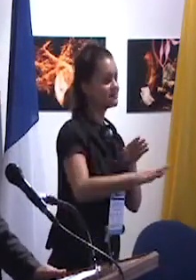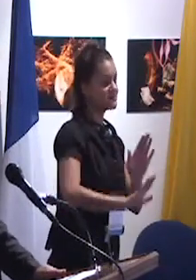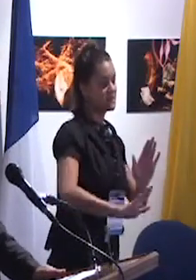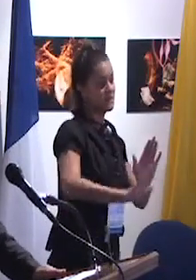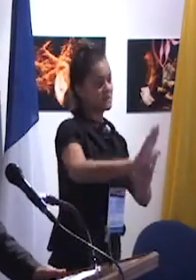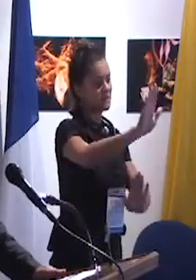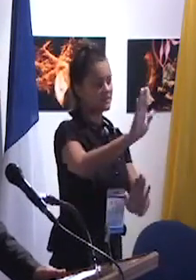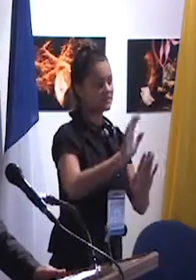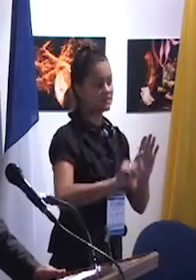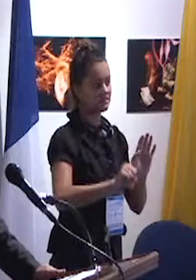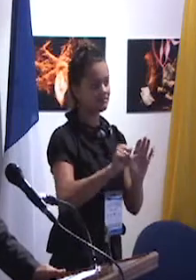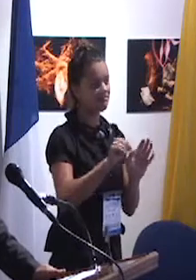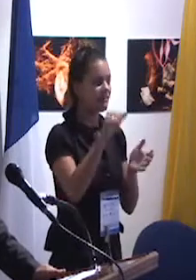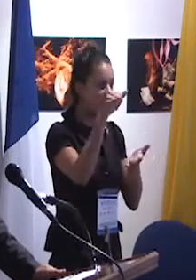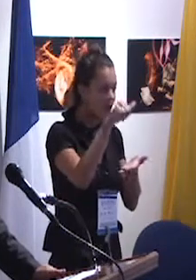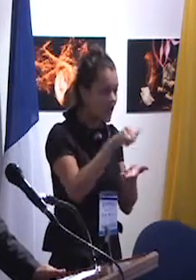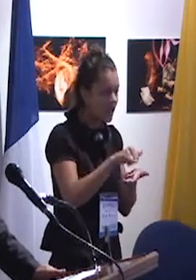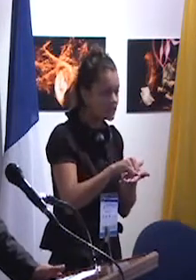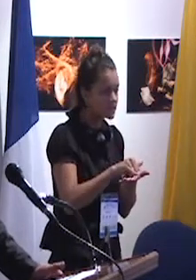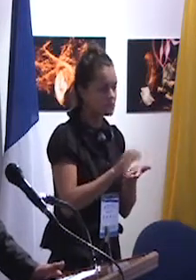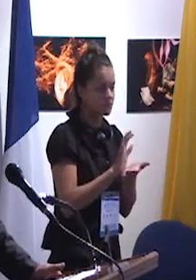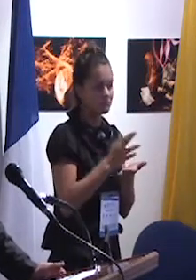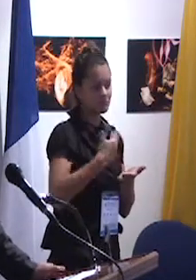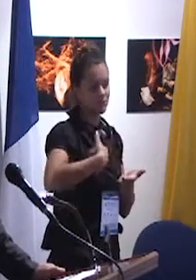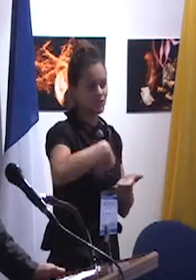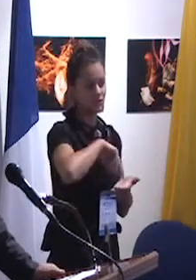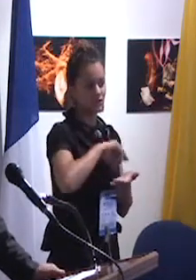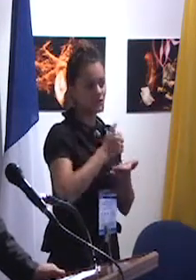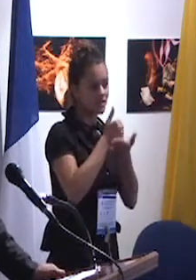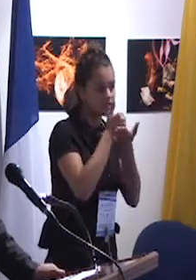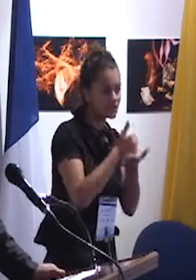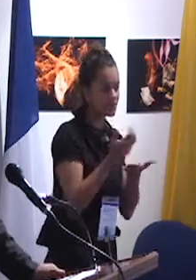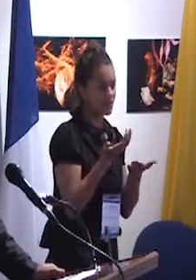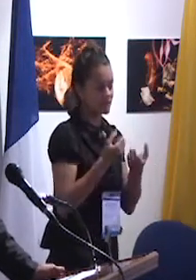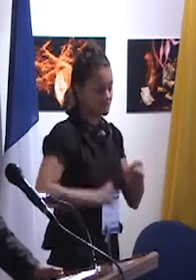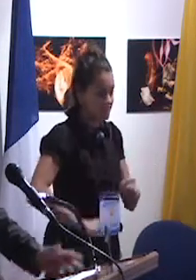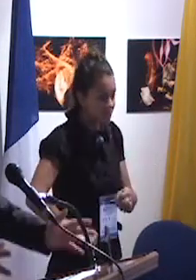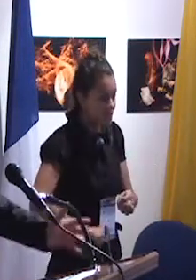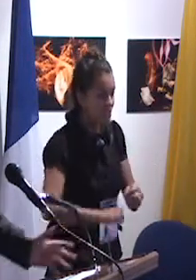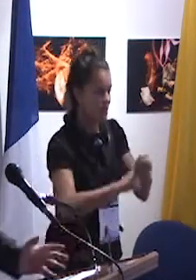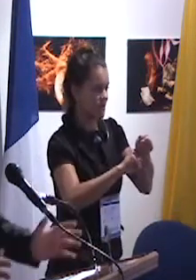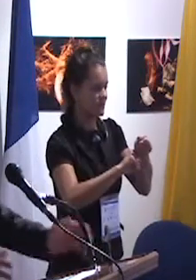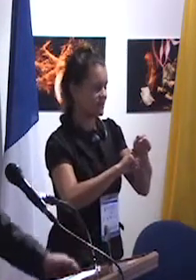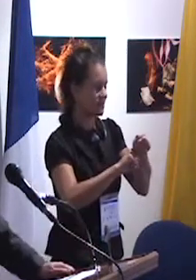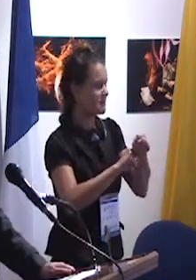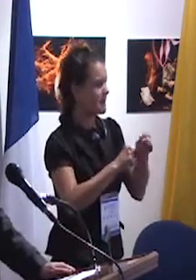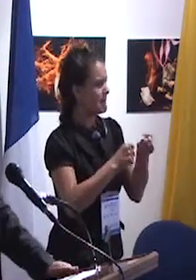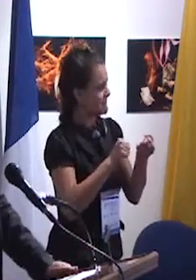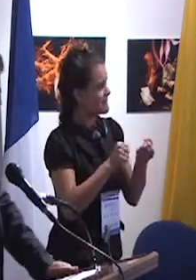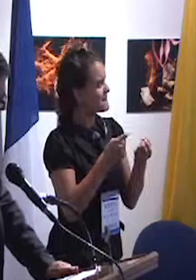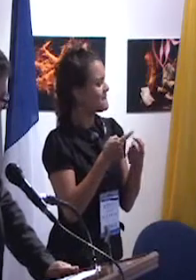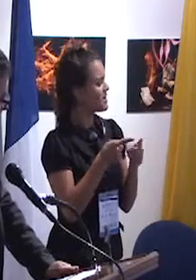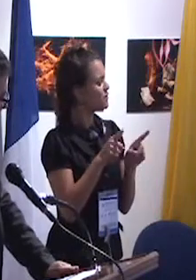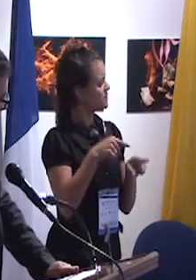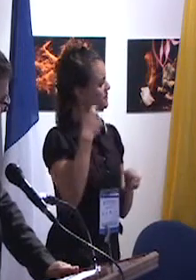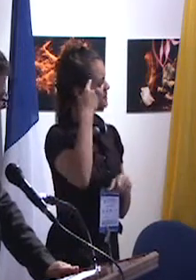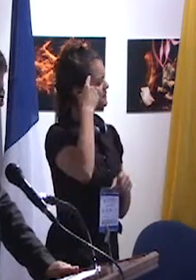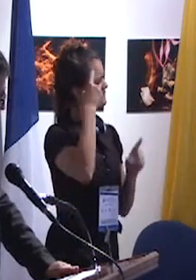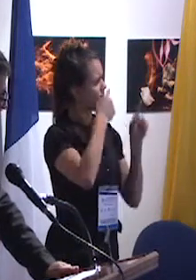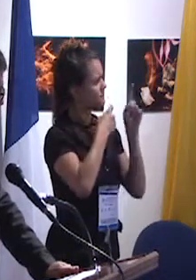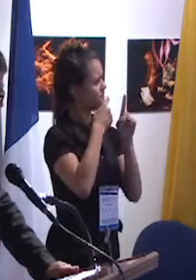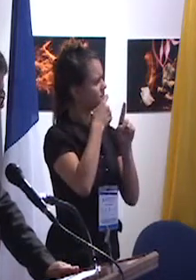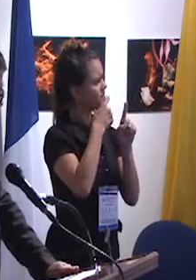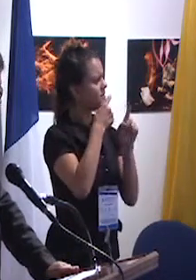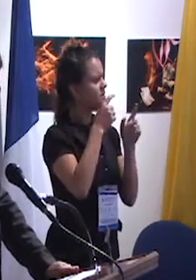sentido le vamos a ayudar y colaborar. Cuando digo ayudar y colaborar también hay que pensar que hay más de 123